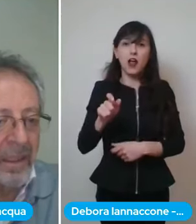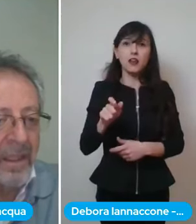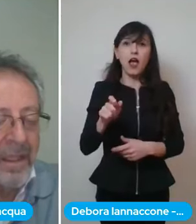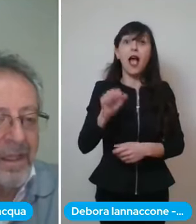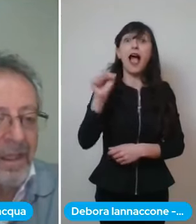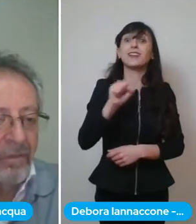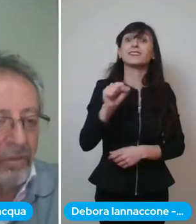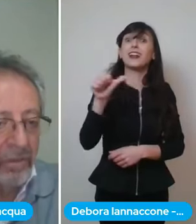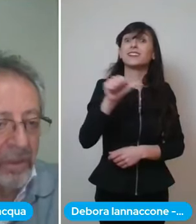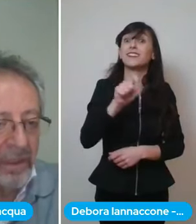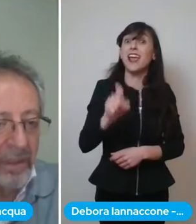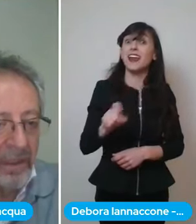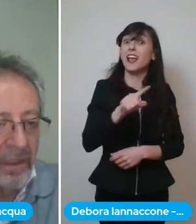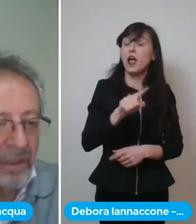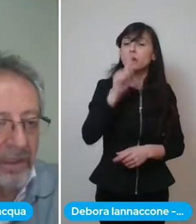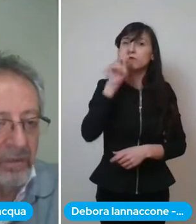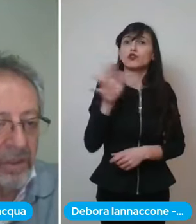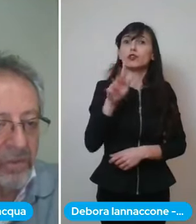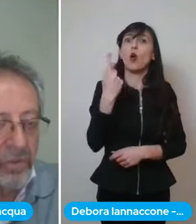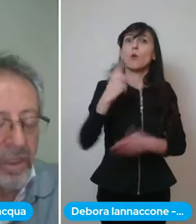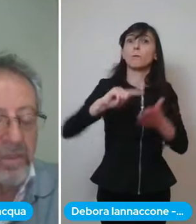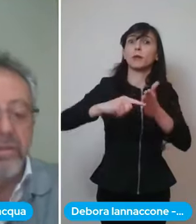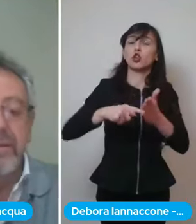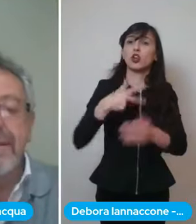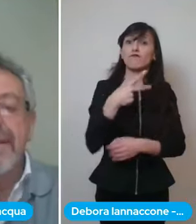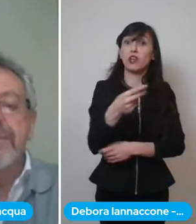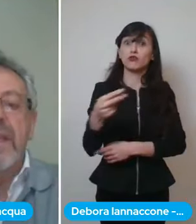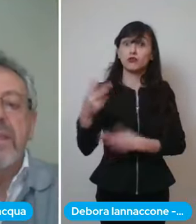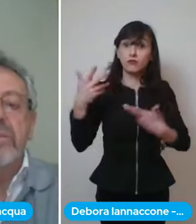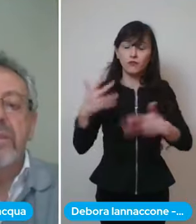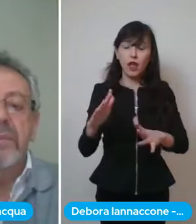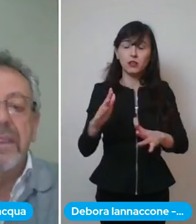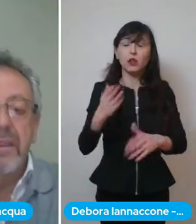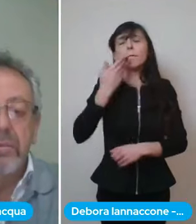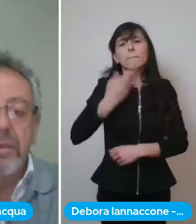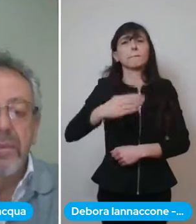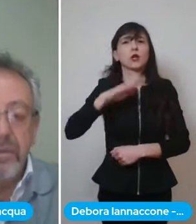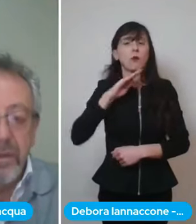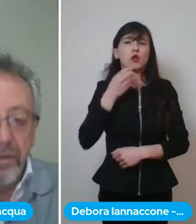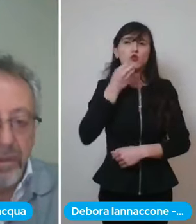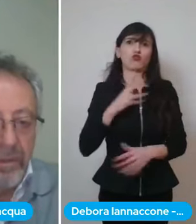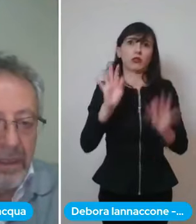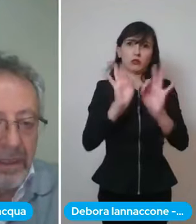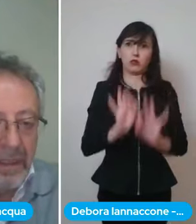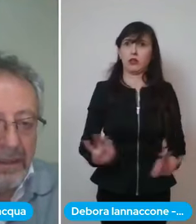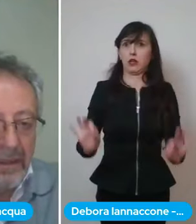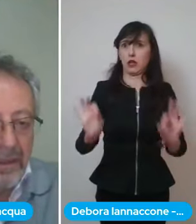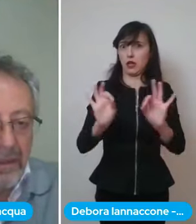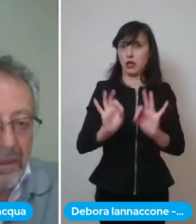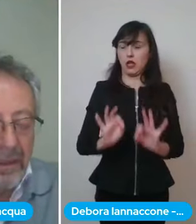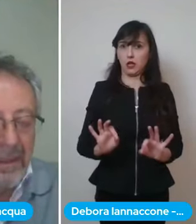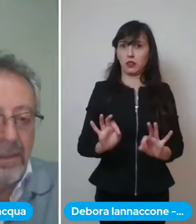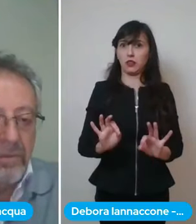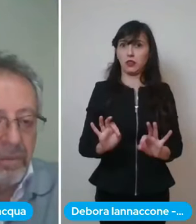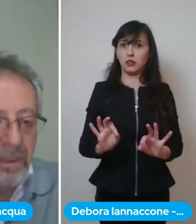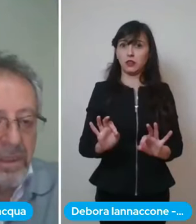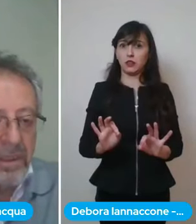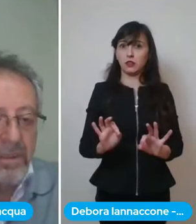zeneca e fortunatamente non è successo assolutamente nulla per quando riguarda le altre